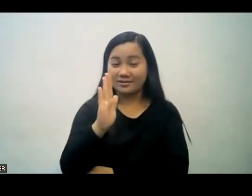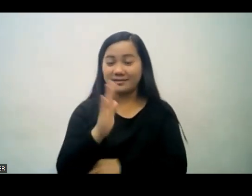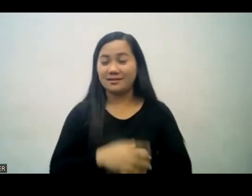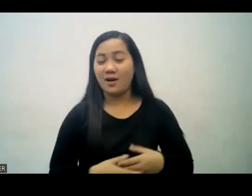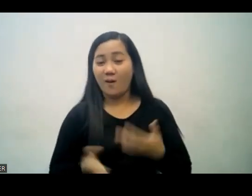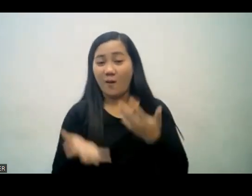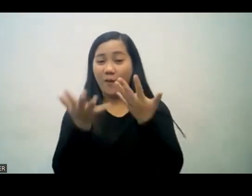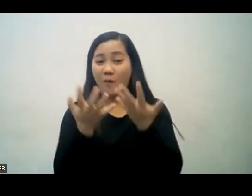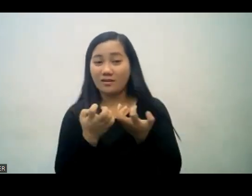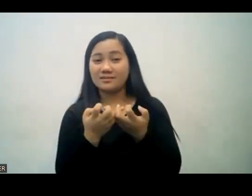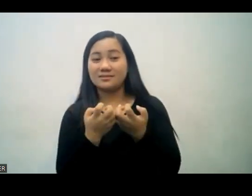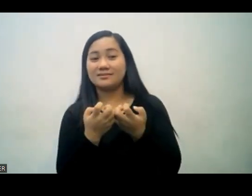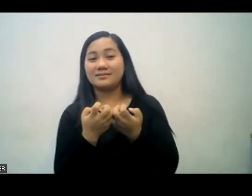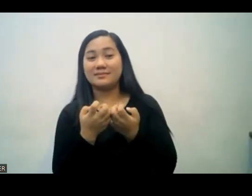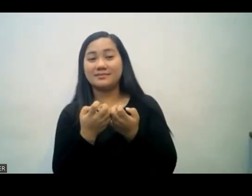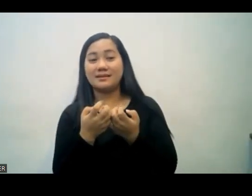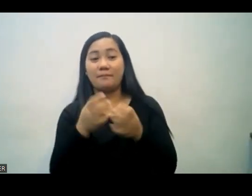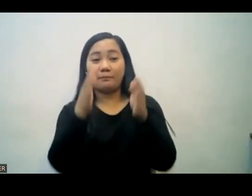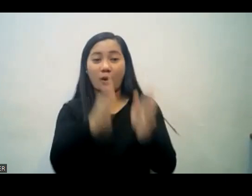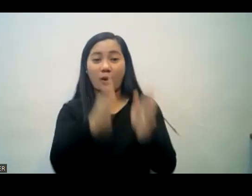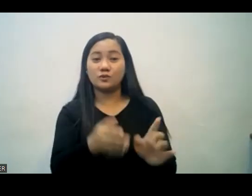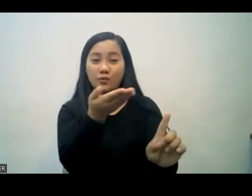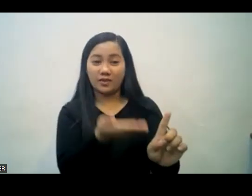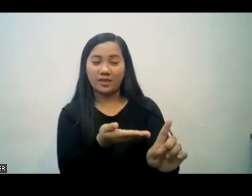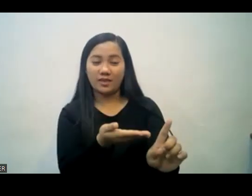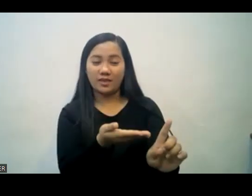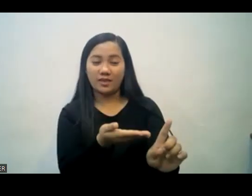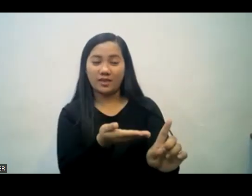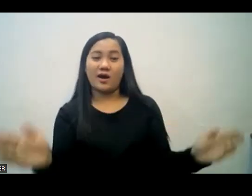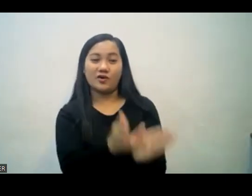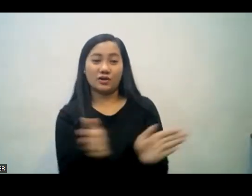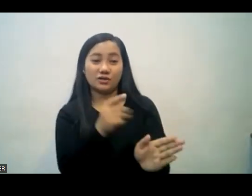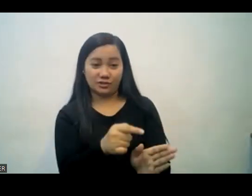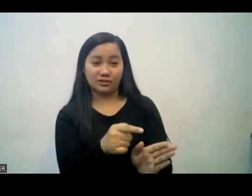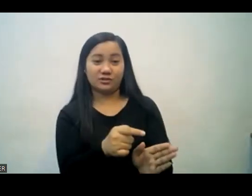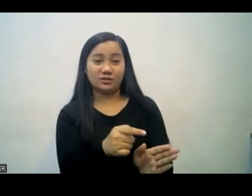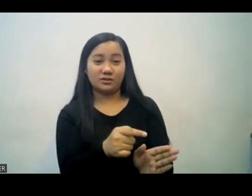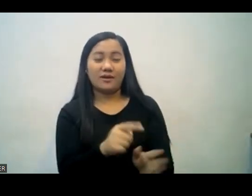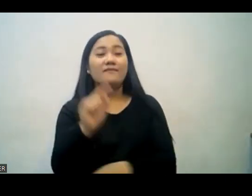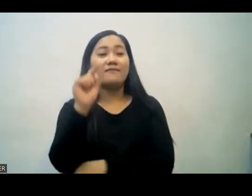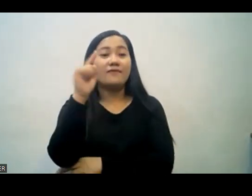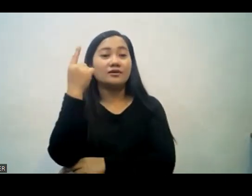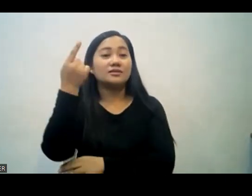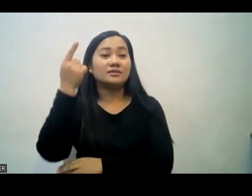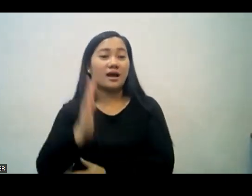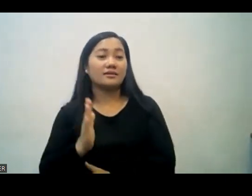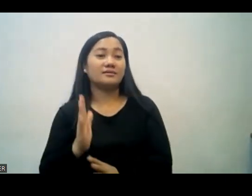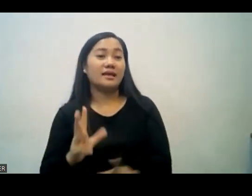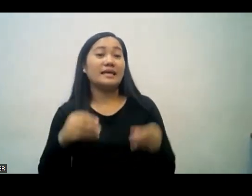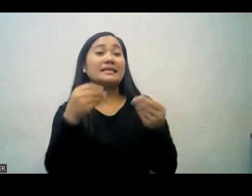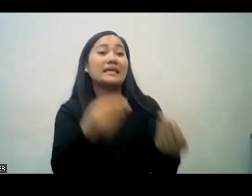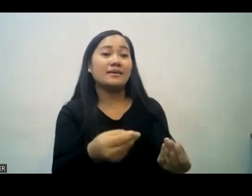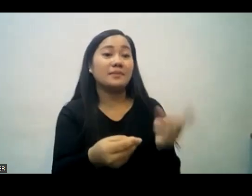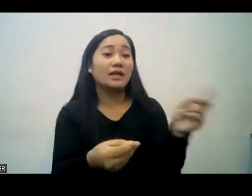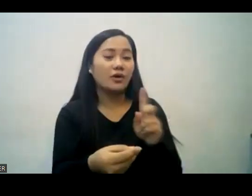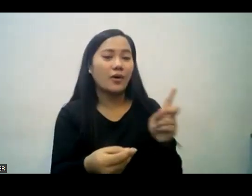taong ito ay bigyan ng kaaliwan, ay bibigyan niya muna ako ng kahirapan at kaaliwan. because God wants